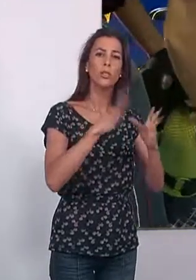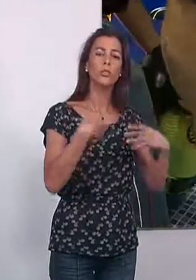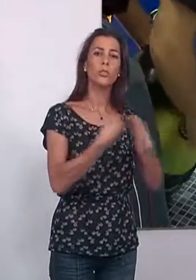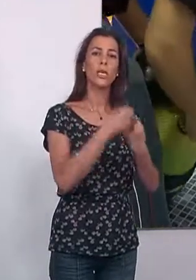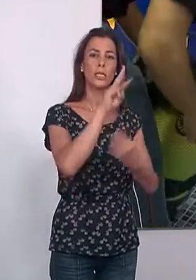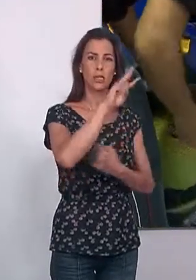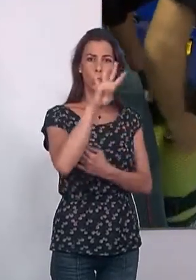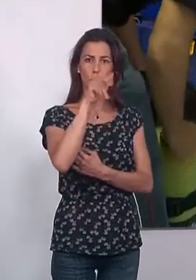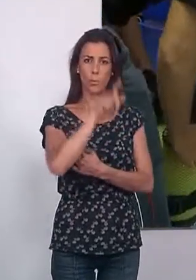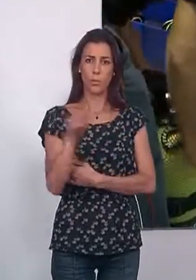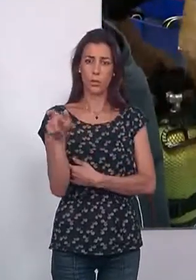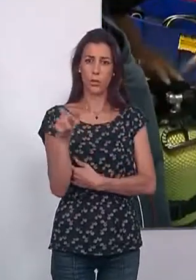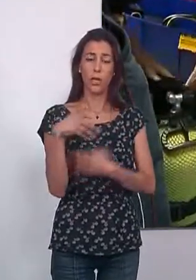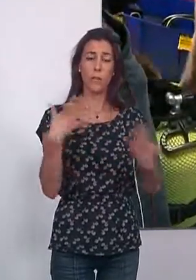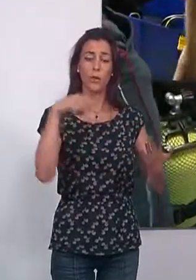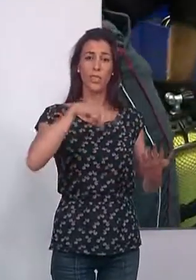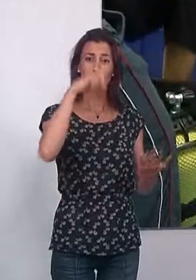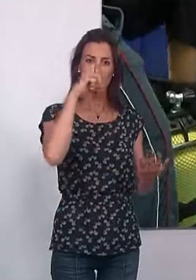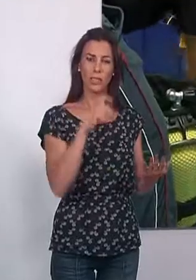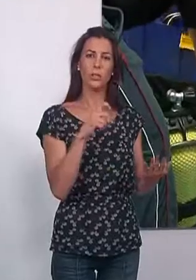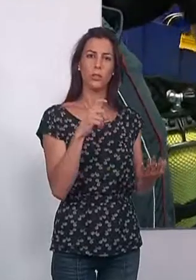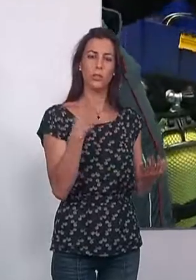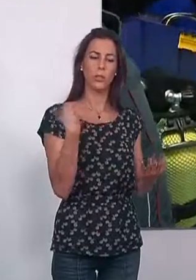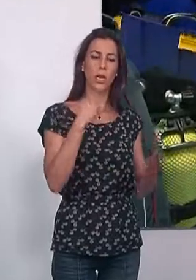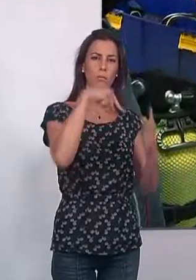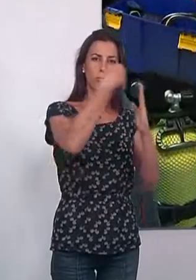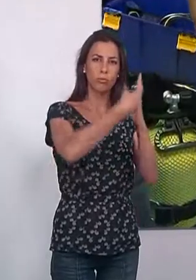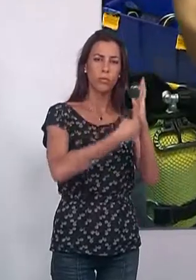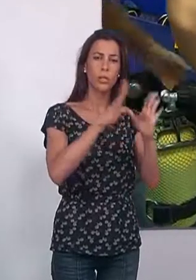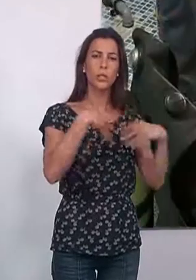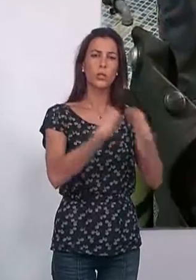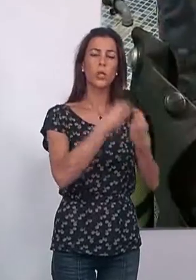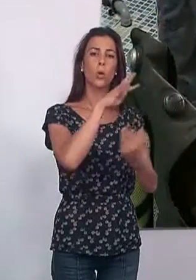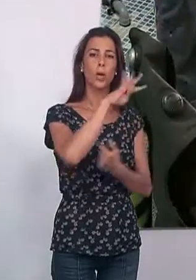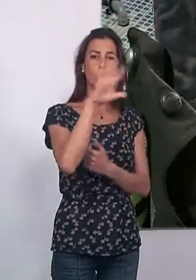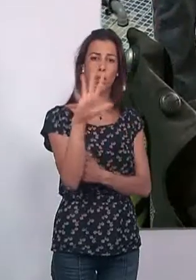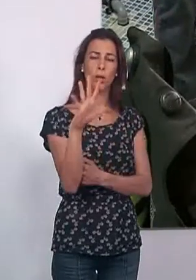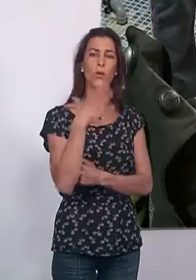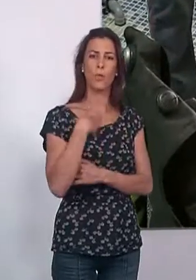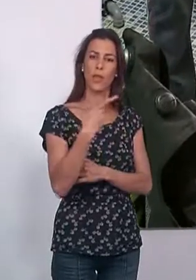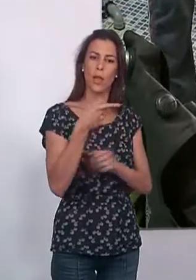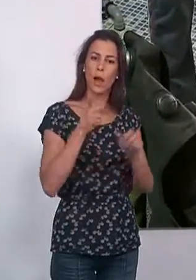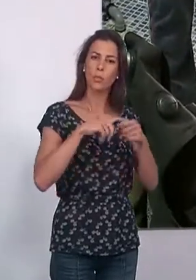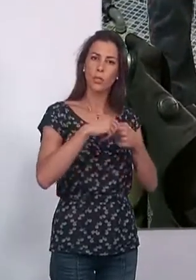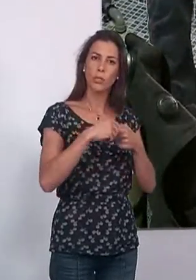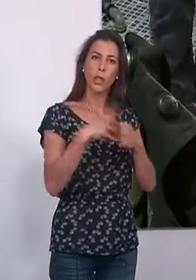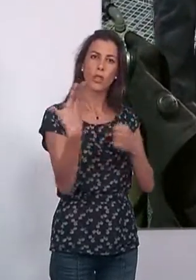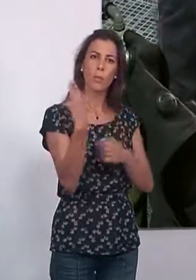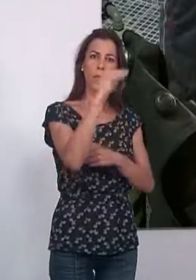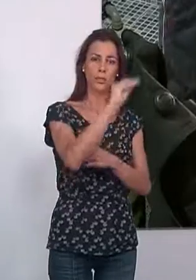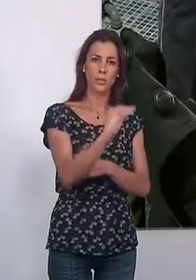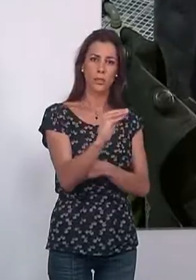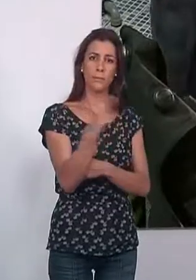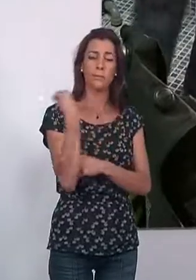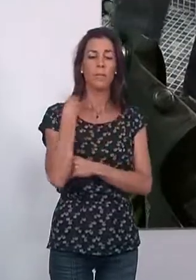personas, mientras que este año se han inscrito 45 y pueden apuntarse cinco